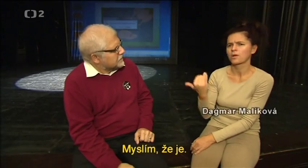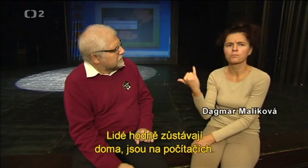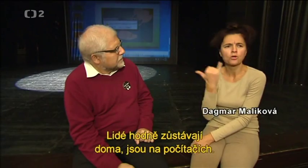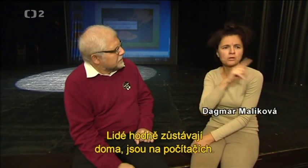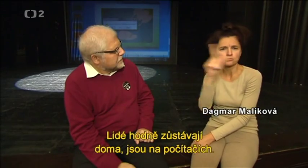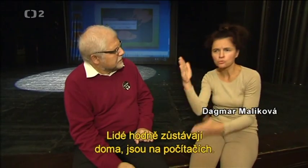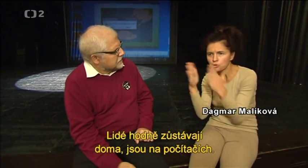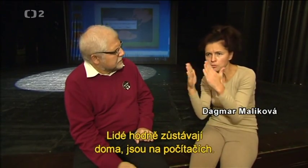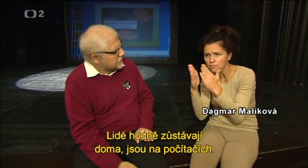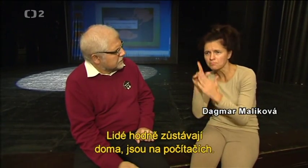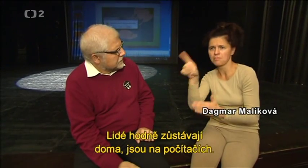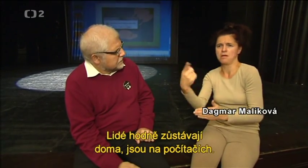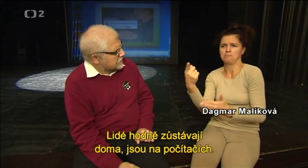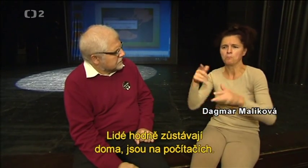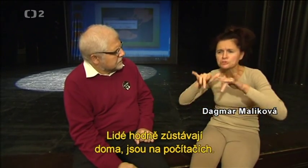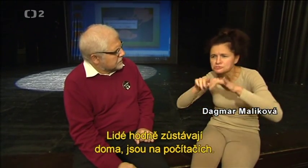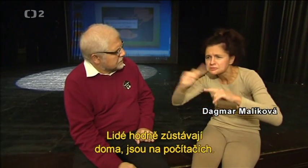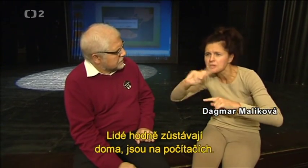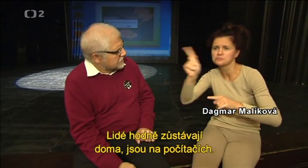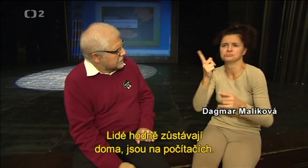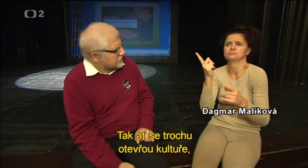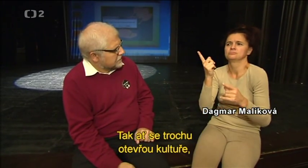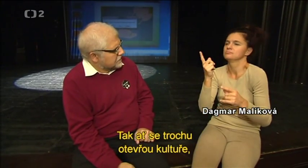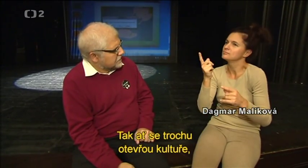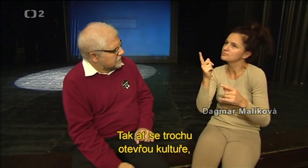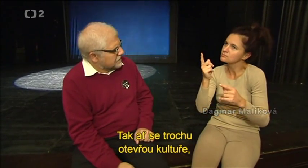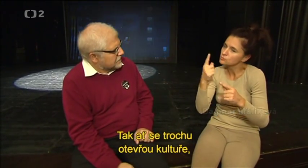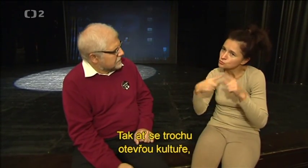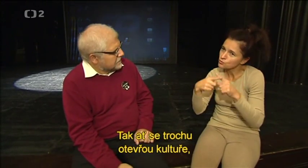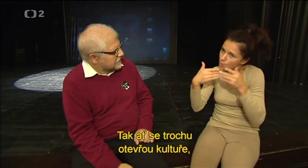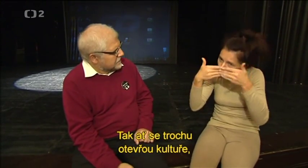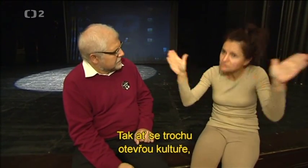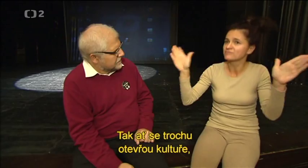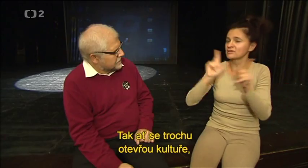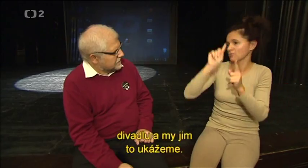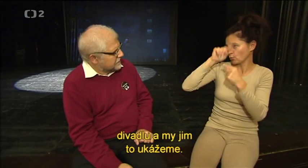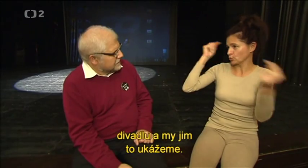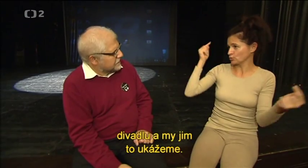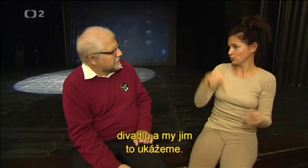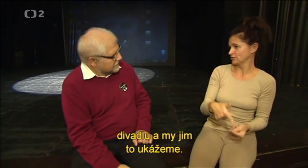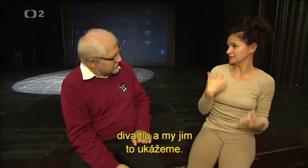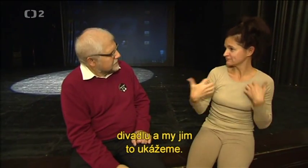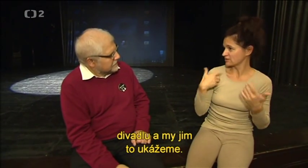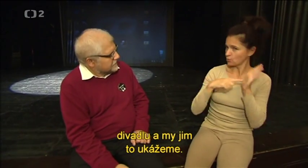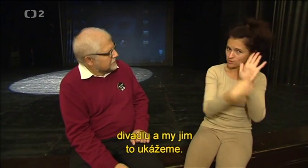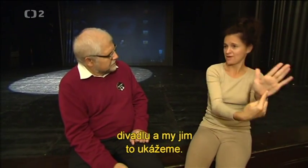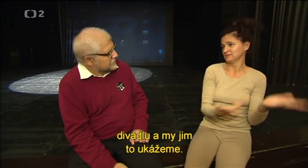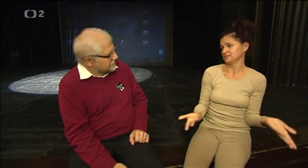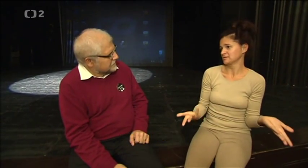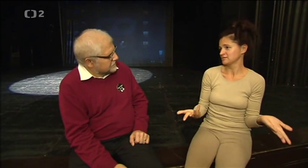Lidé hodně zůstávají doma, jsou na počítačích. Tak ať se trochu otevřou kultuře divadlu a my jim to ukážeme. Proč by